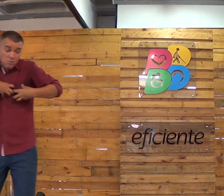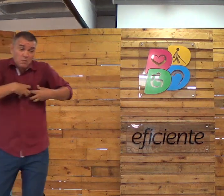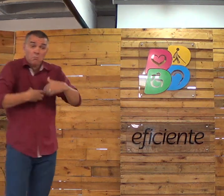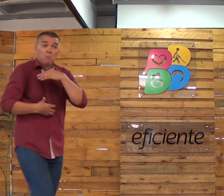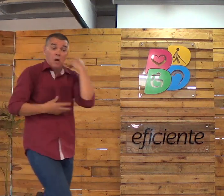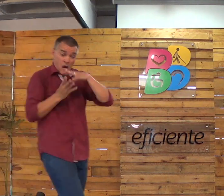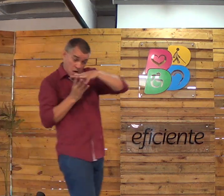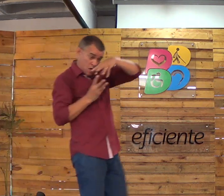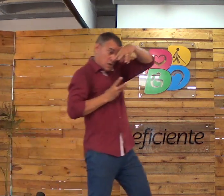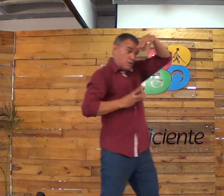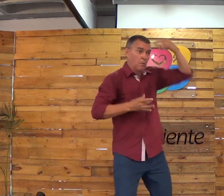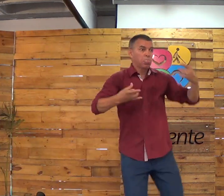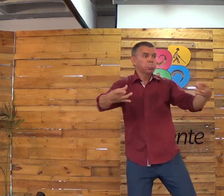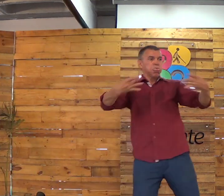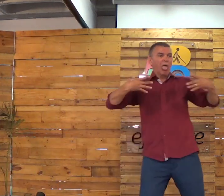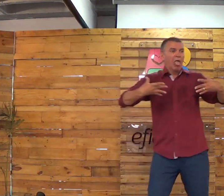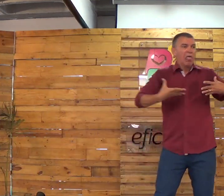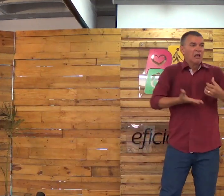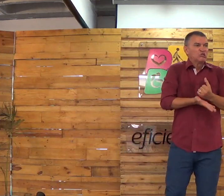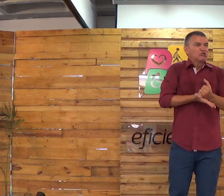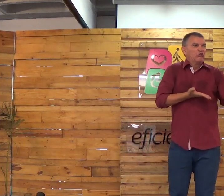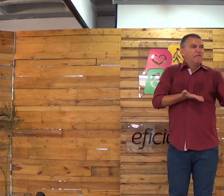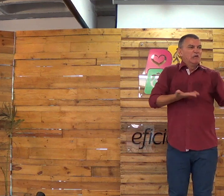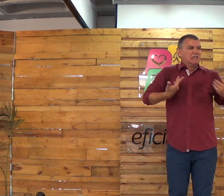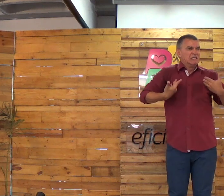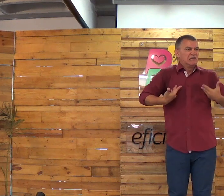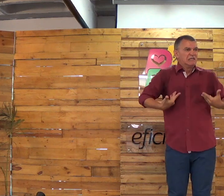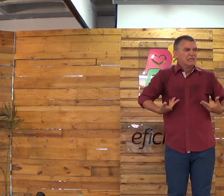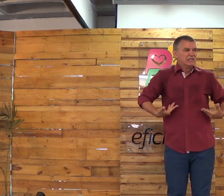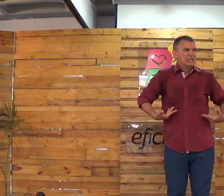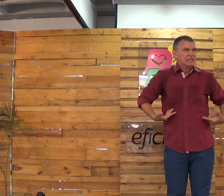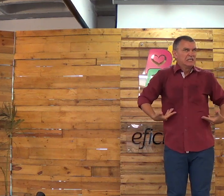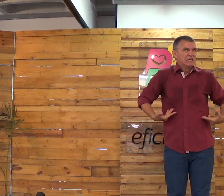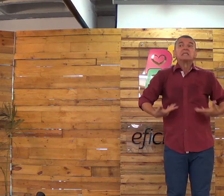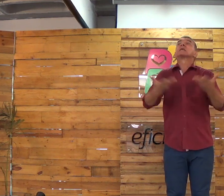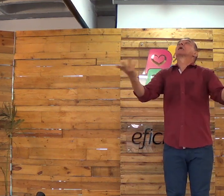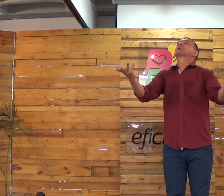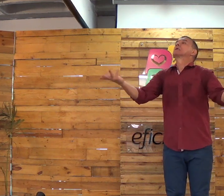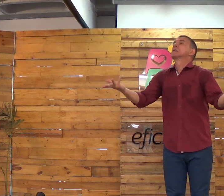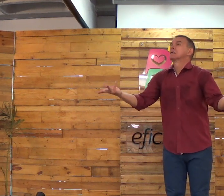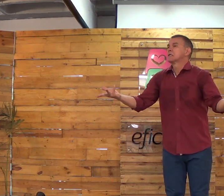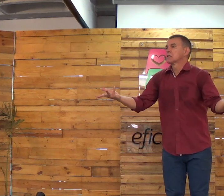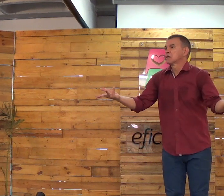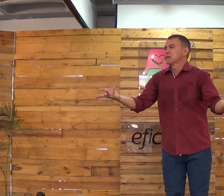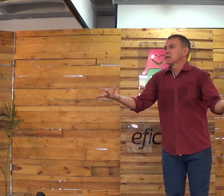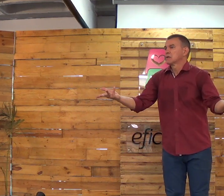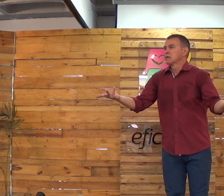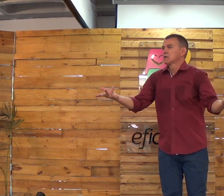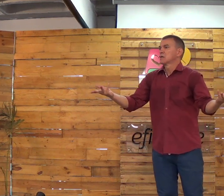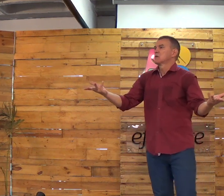São coisas más. Coisas erradas. E tudo isso suja de sua roupa.